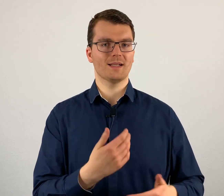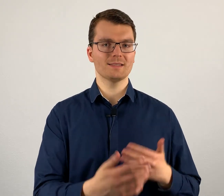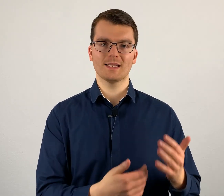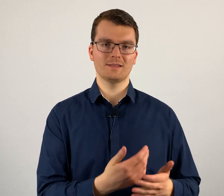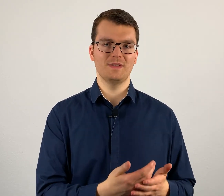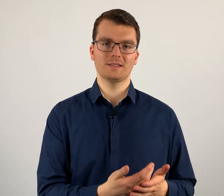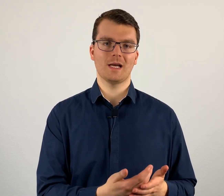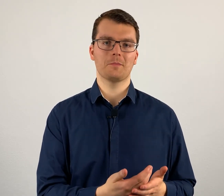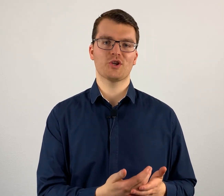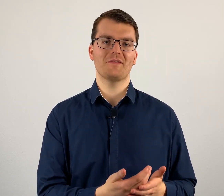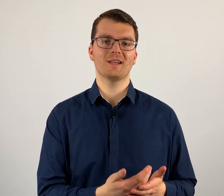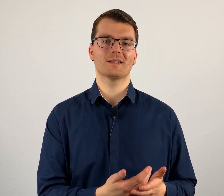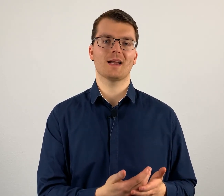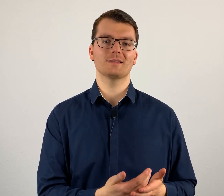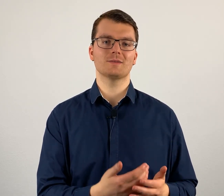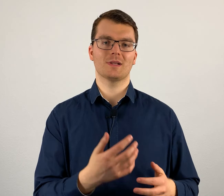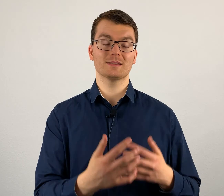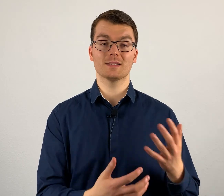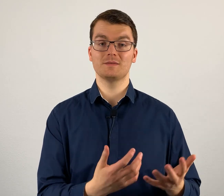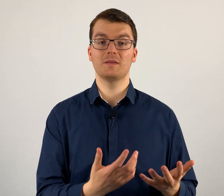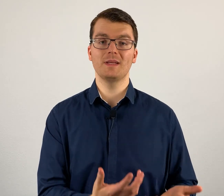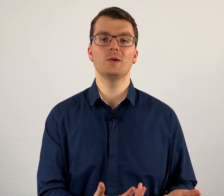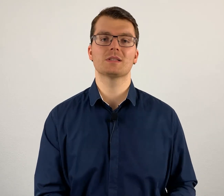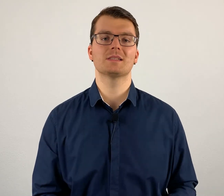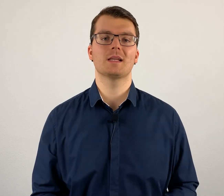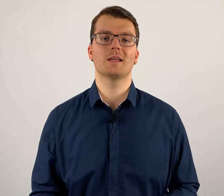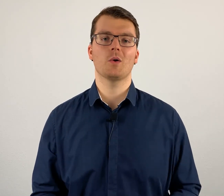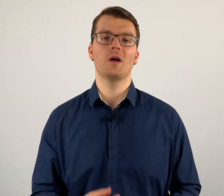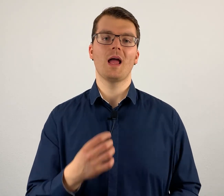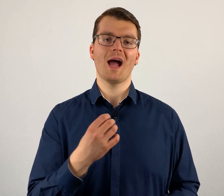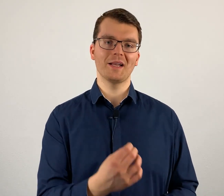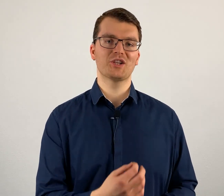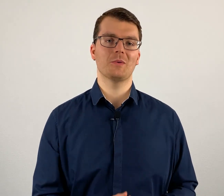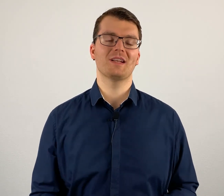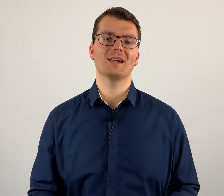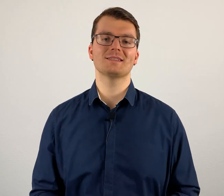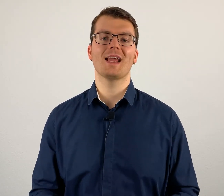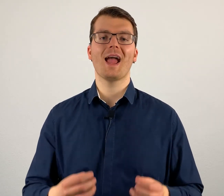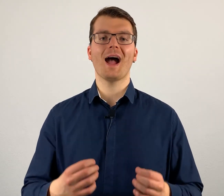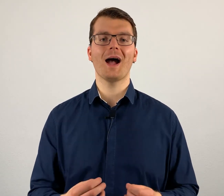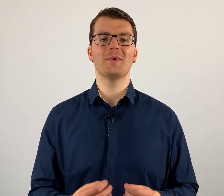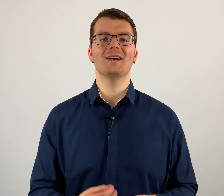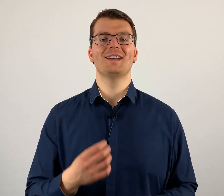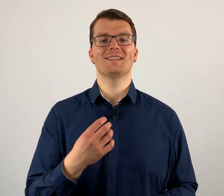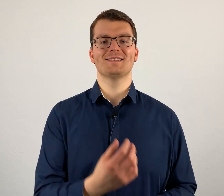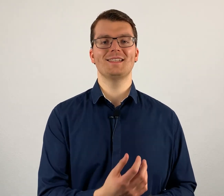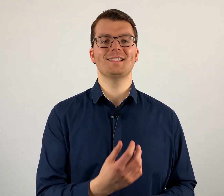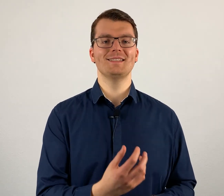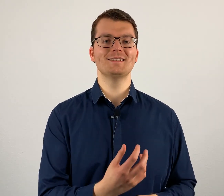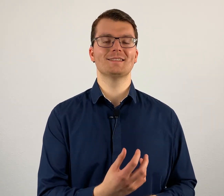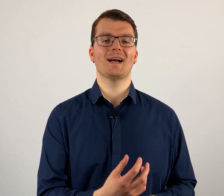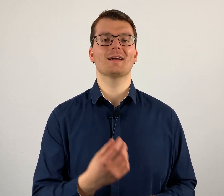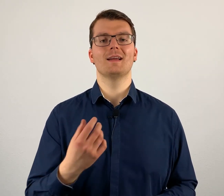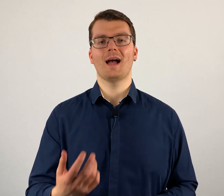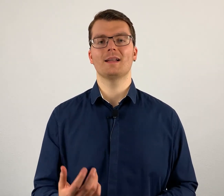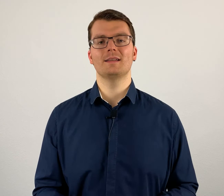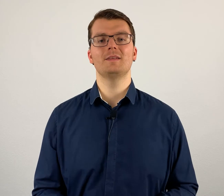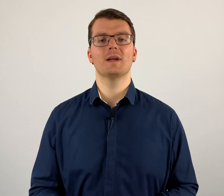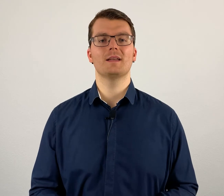ganz, ganz vielen Sachen beschäftigen kannst und ganz, ganz viele Videos letztendlich auch anschauen kannst, aber dass dir diese Sachen halt nicht wirklich